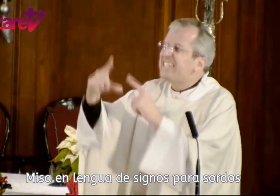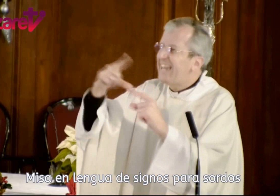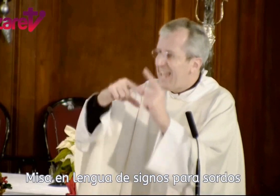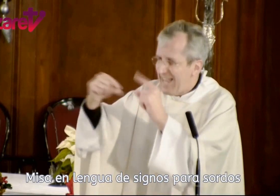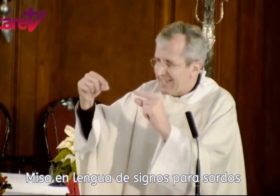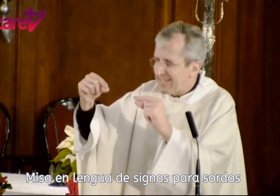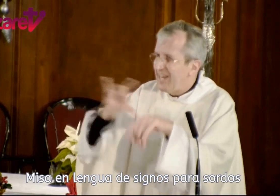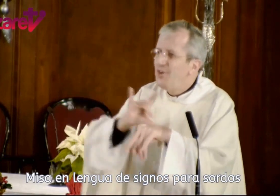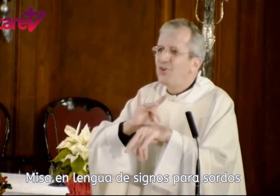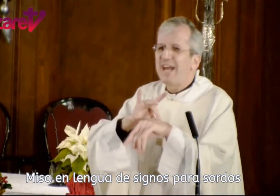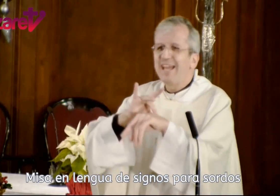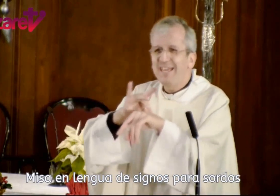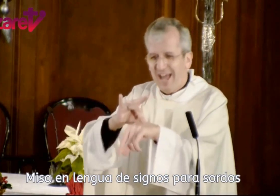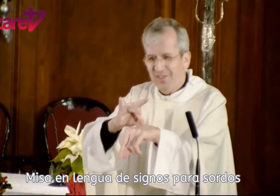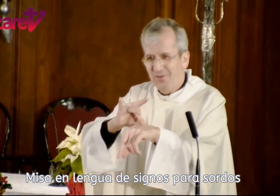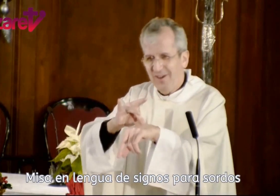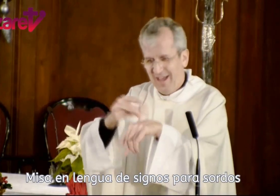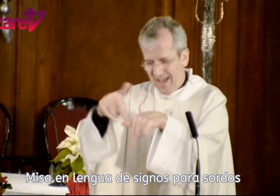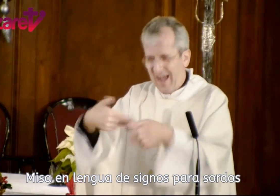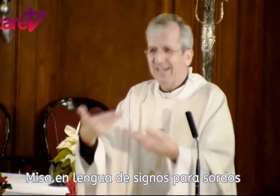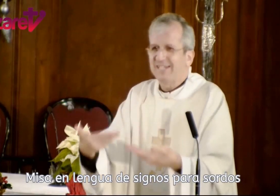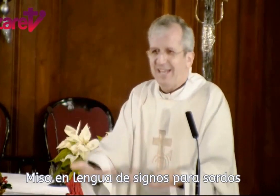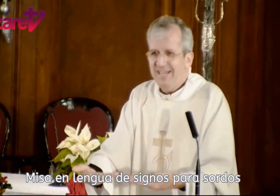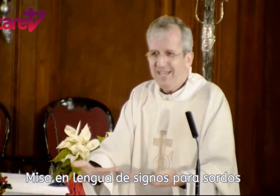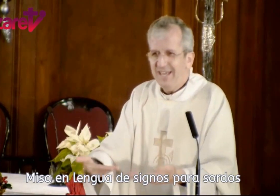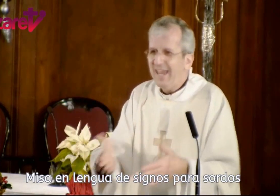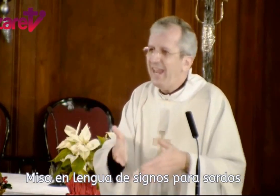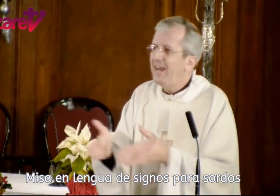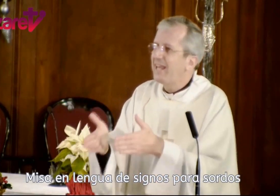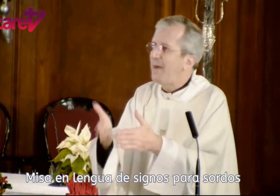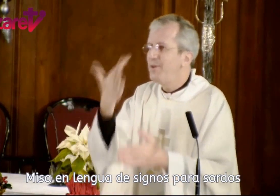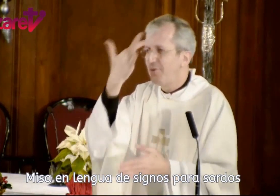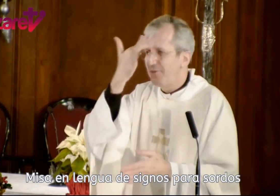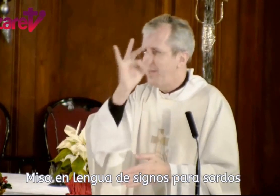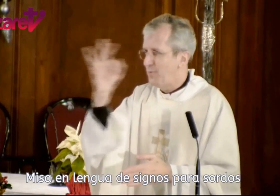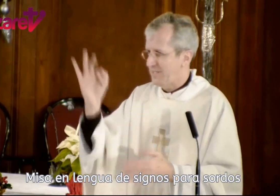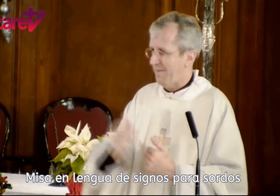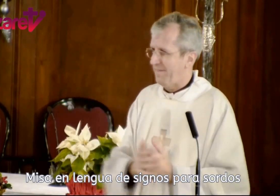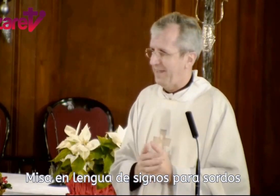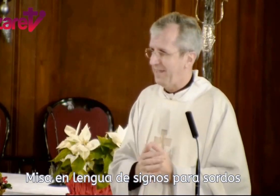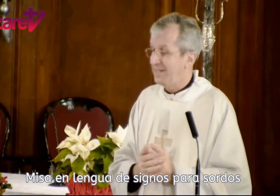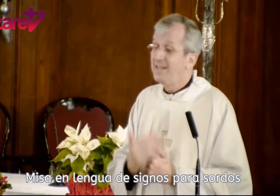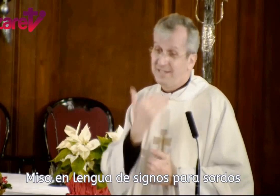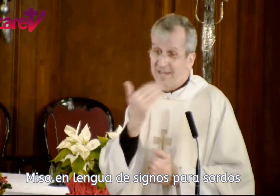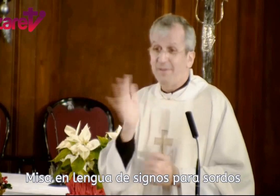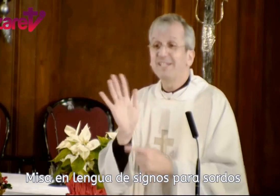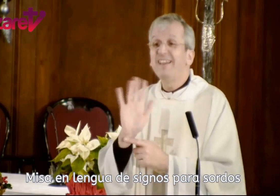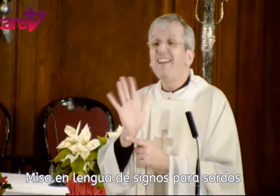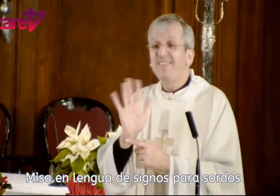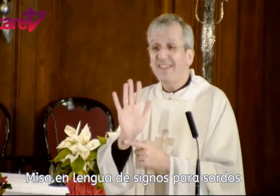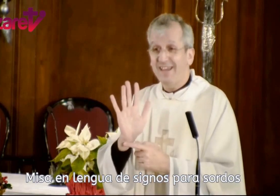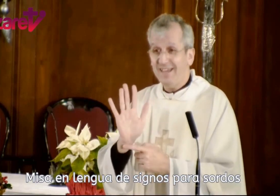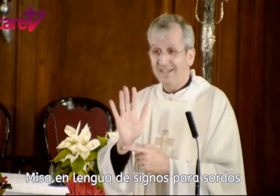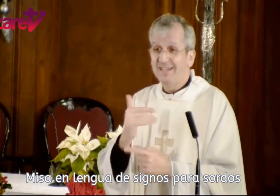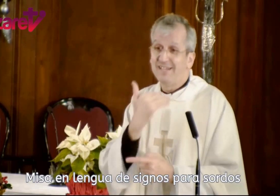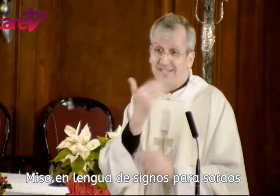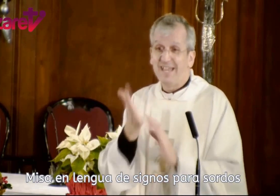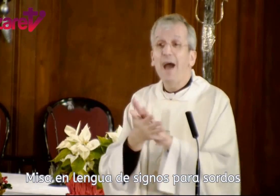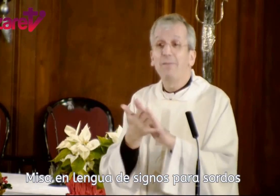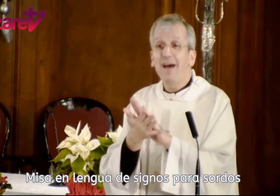estrellas nos han guiado hasta aquí en el camino de nuestra fe? Sabéis que en el cine se habla